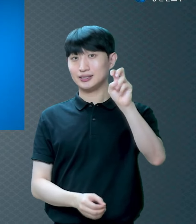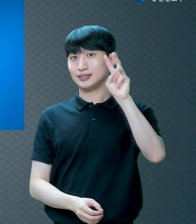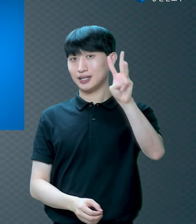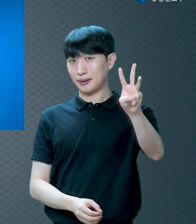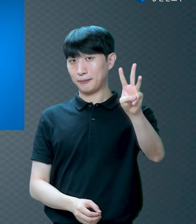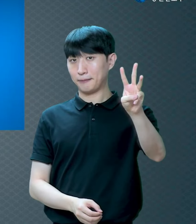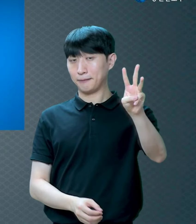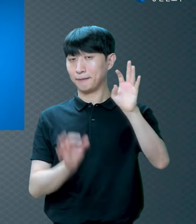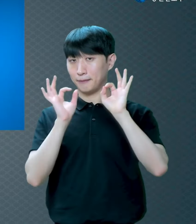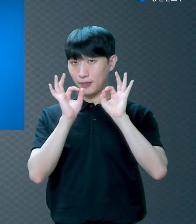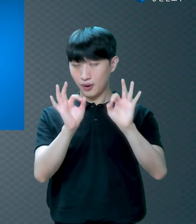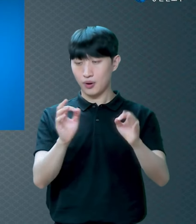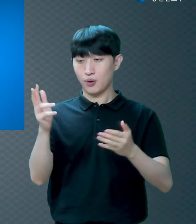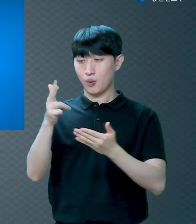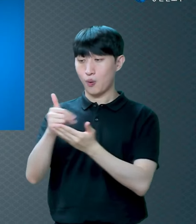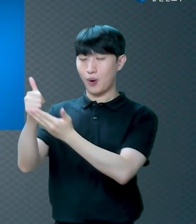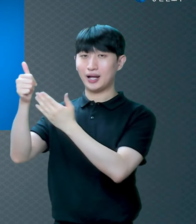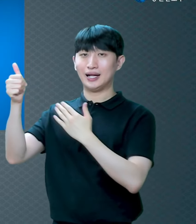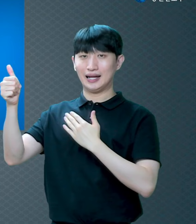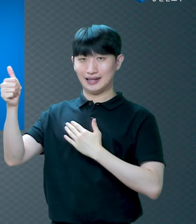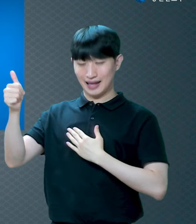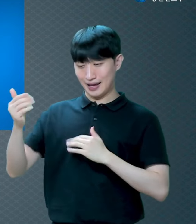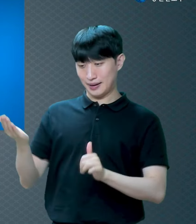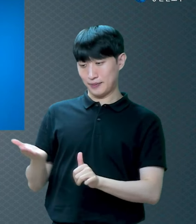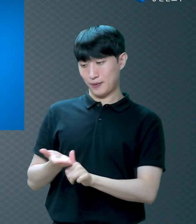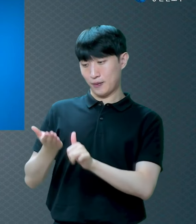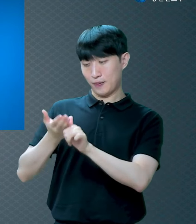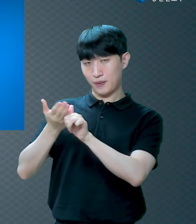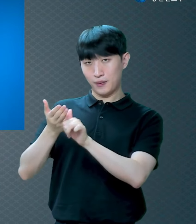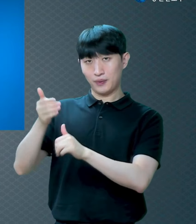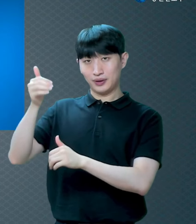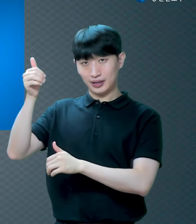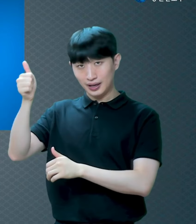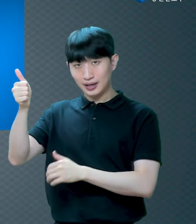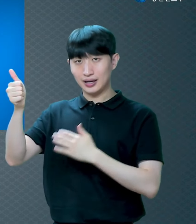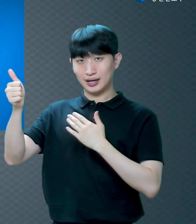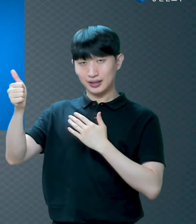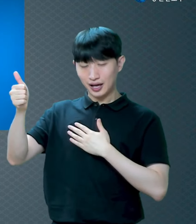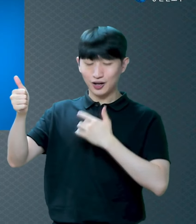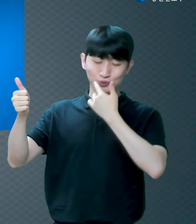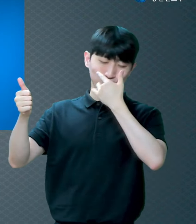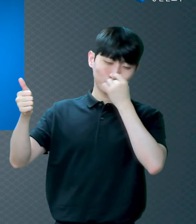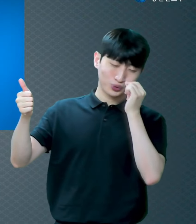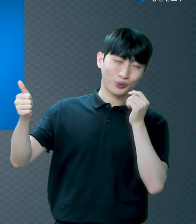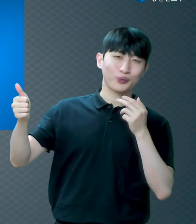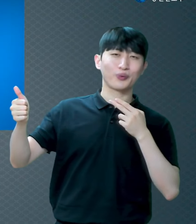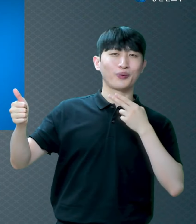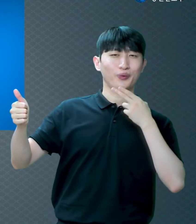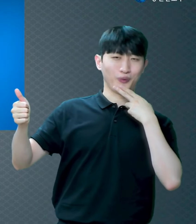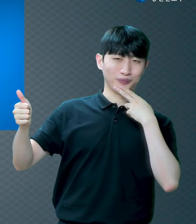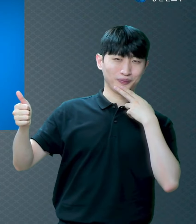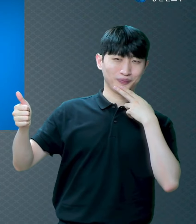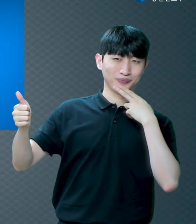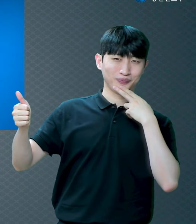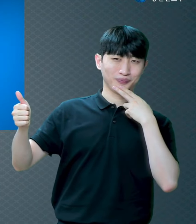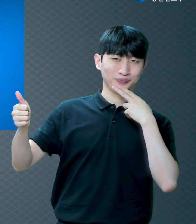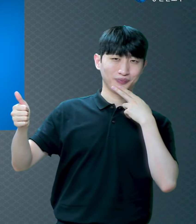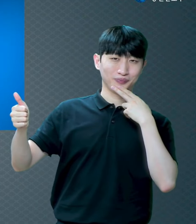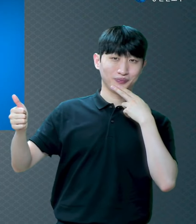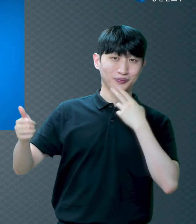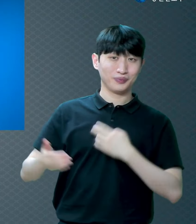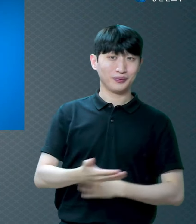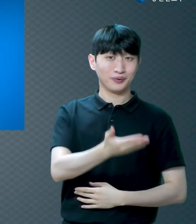여호와는 나의 목자신이 내가 부족함이 없으리로다 그 경험해 보고 싶지 않으세요?